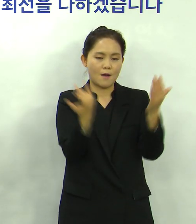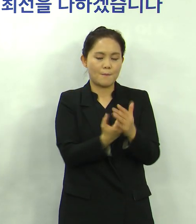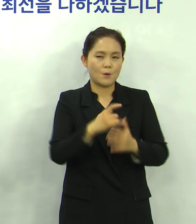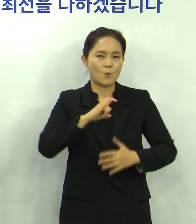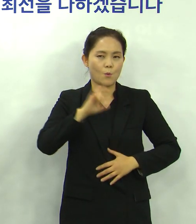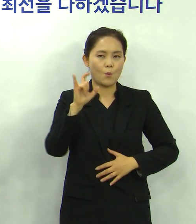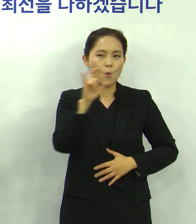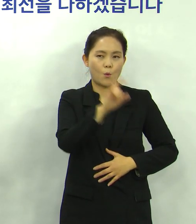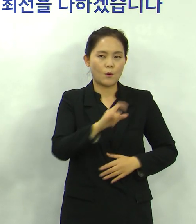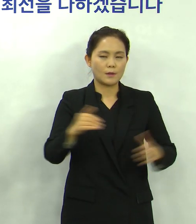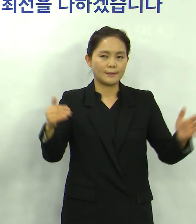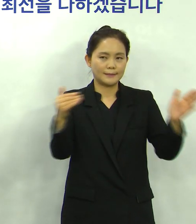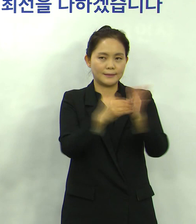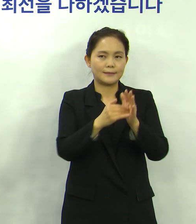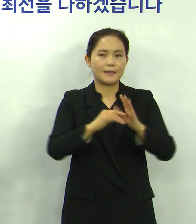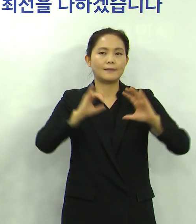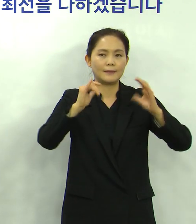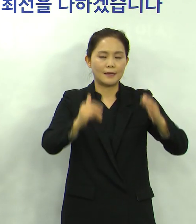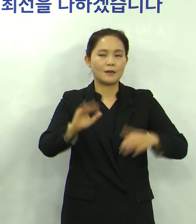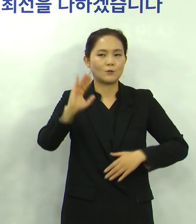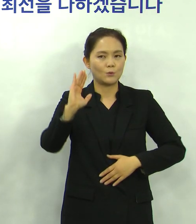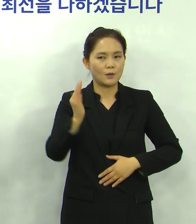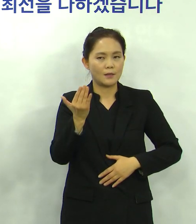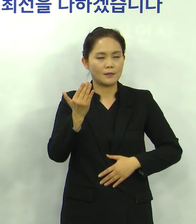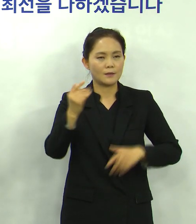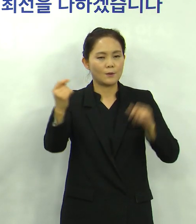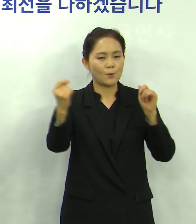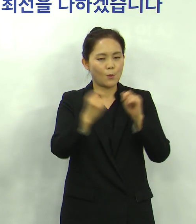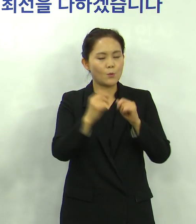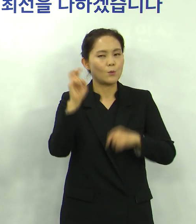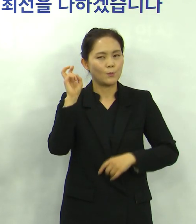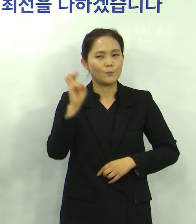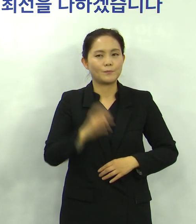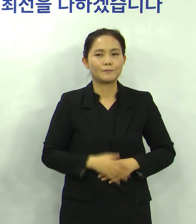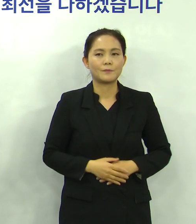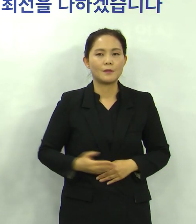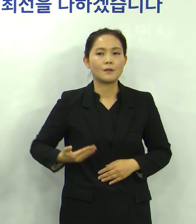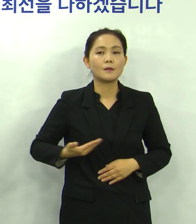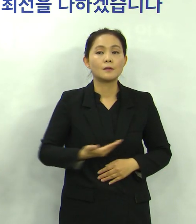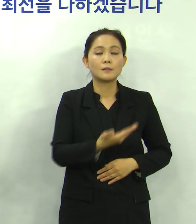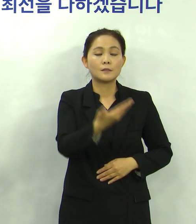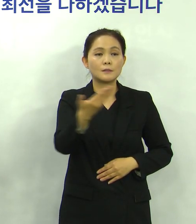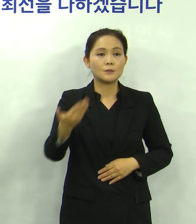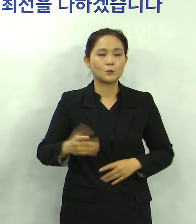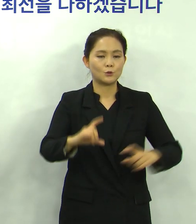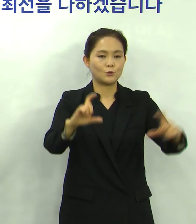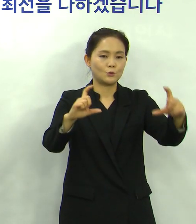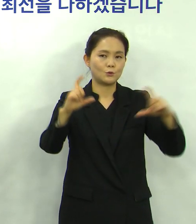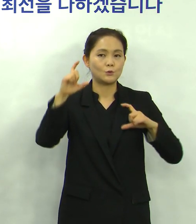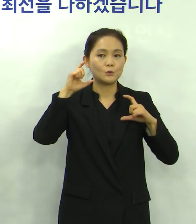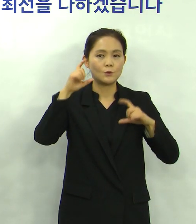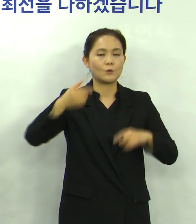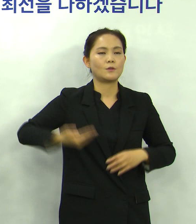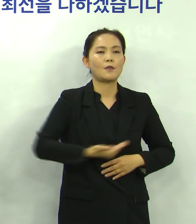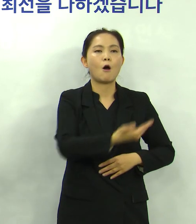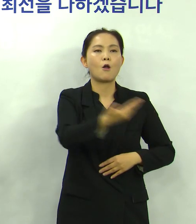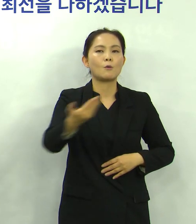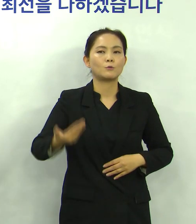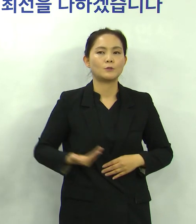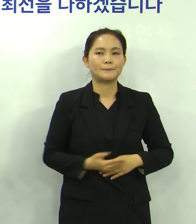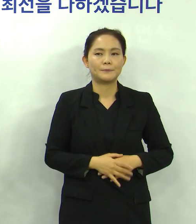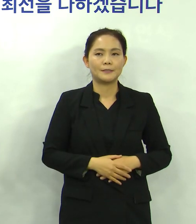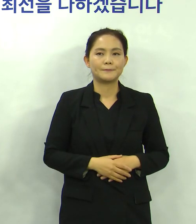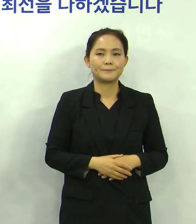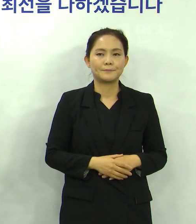코로나19를 퇴치한 나라가 되는 날이 머지 않았습니다 그리고 그 1등 공시는 여러분 모두가 될